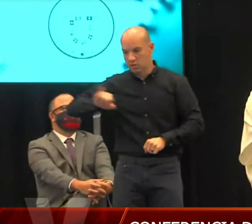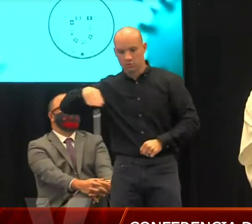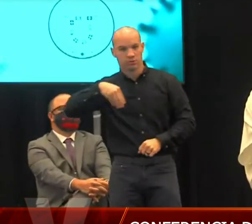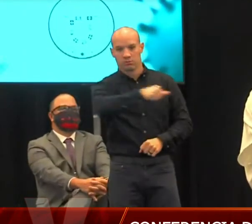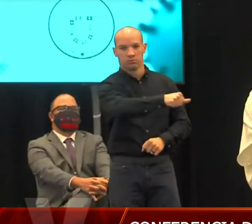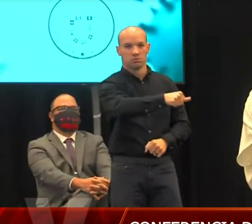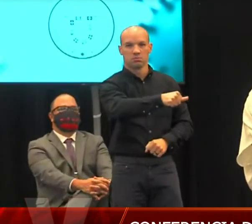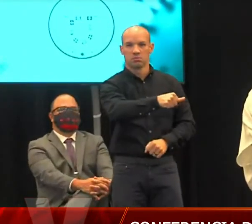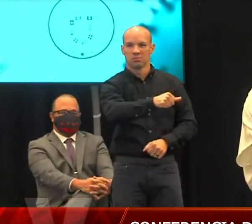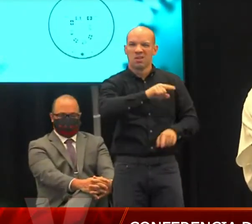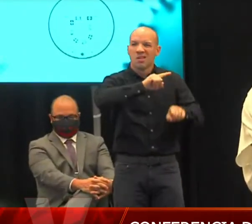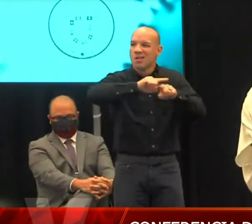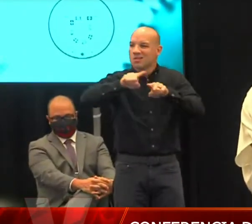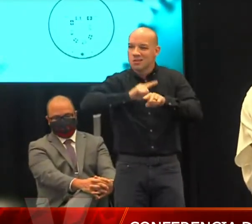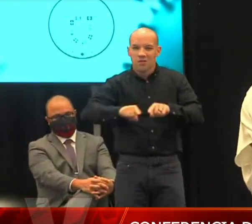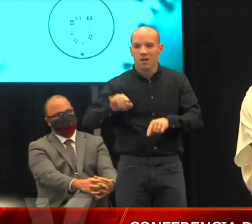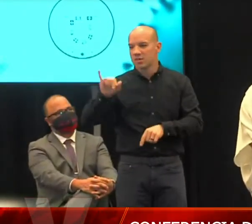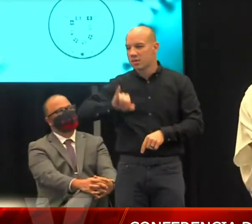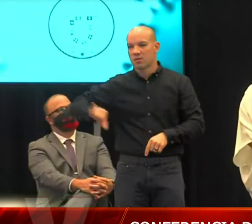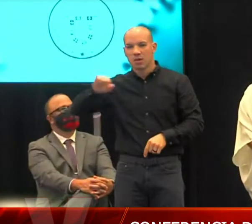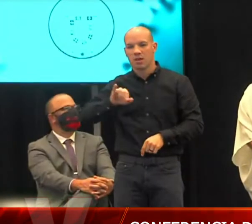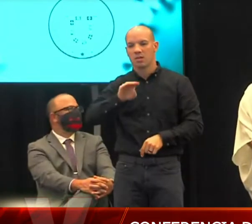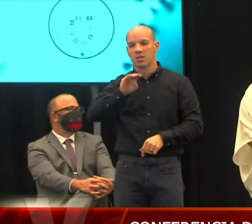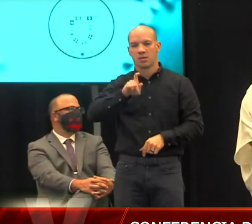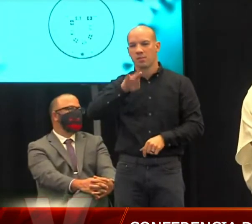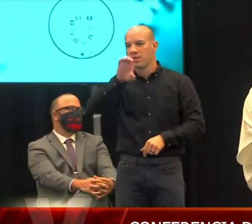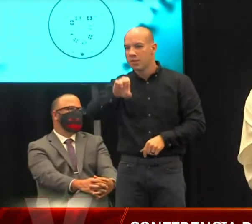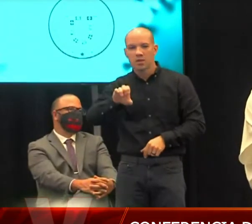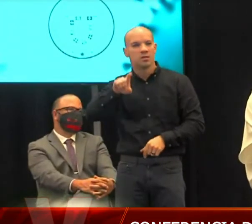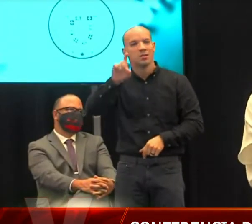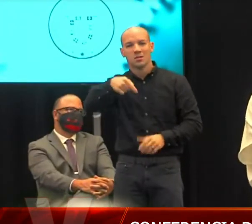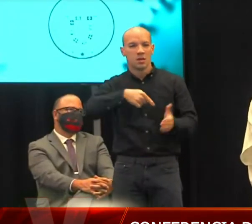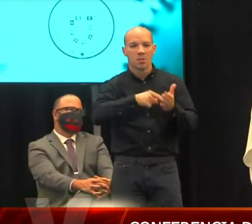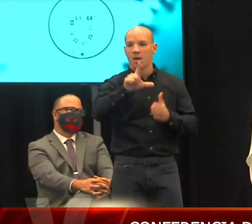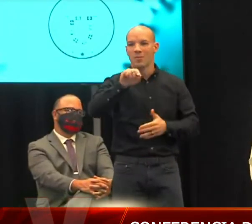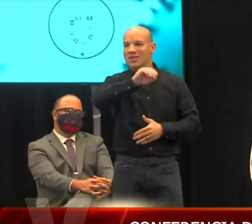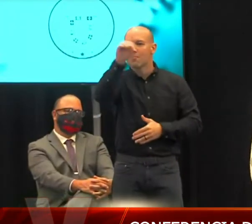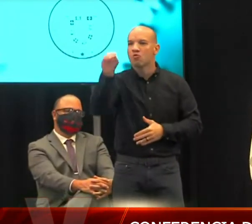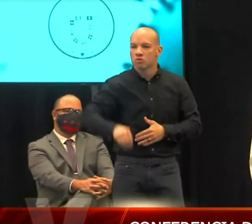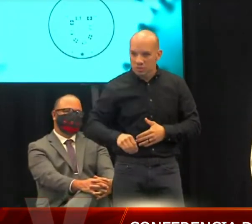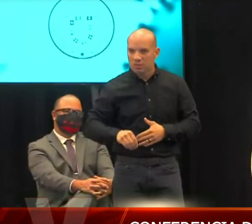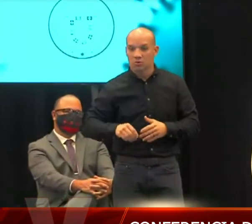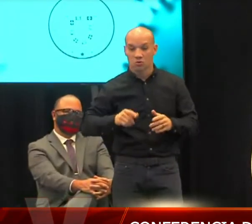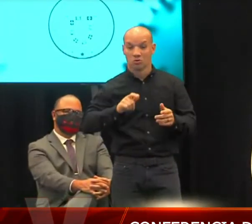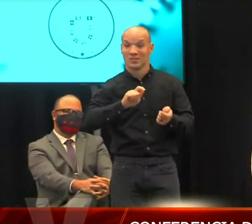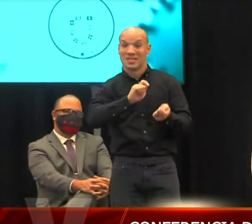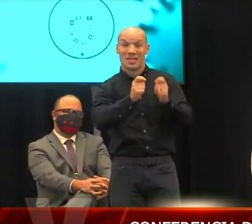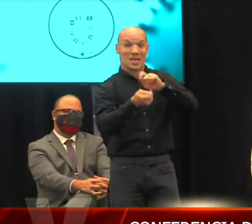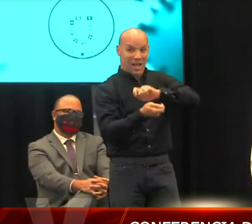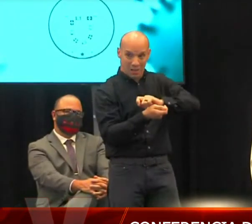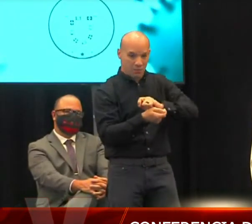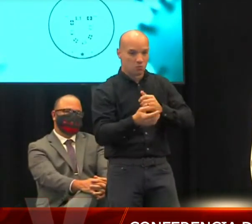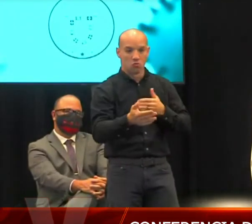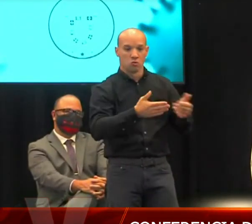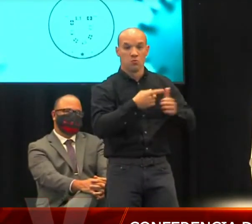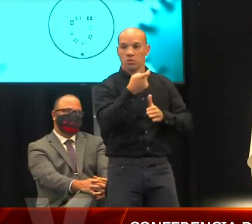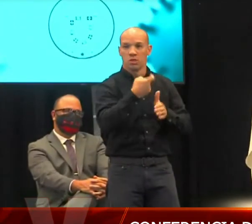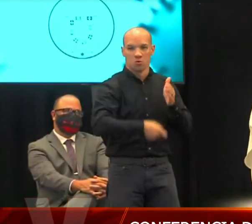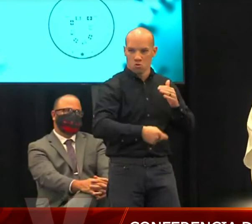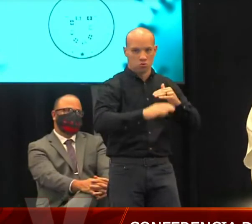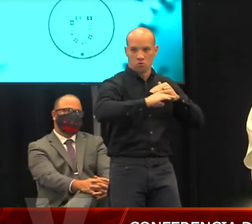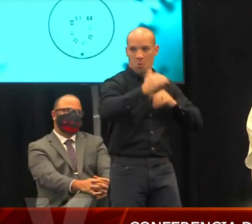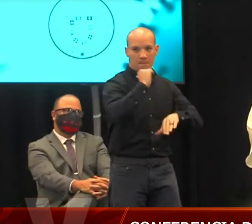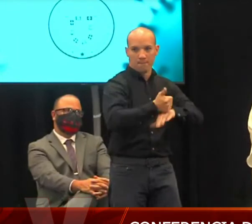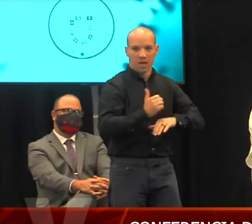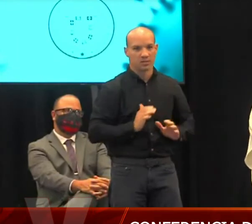Medicare y todos los planes le tienen que pagar un 20% de ajuste sobre el costo típico de la misma forma se ha